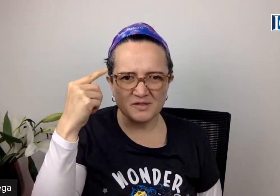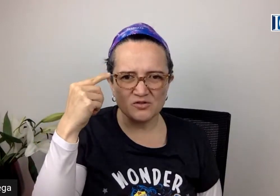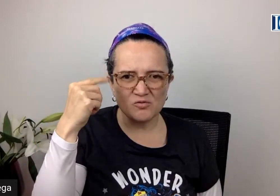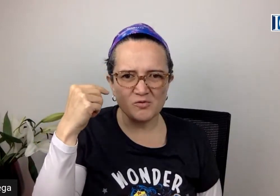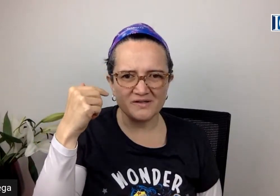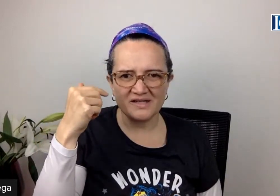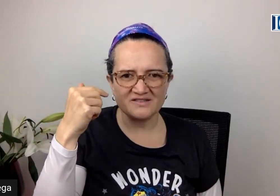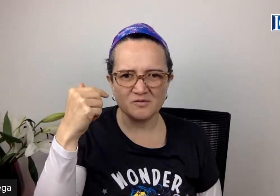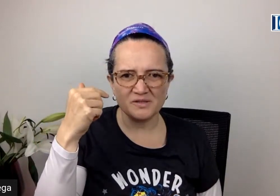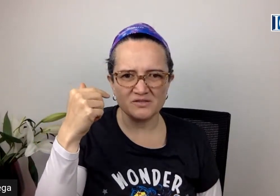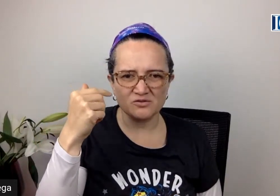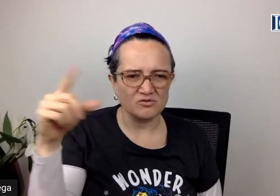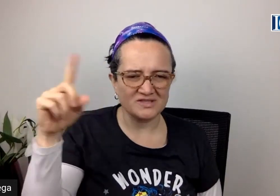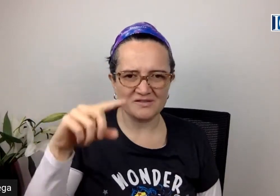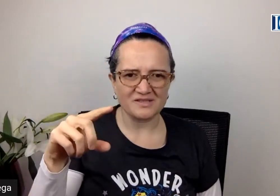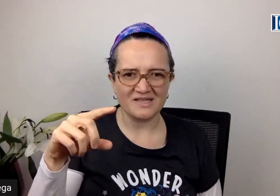viendo como verdad en ese momento no es la verdad